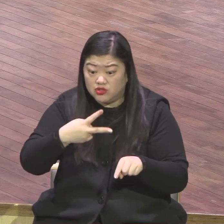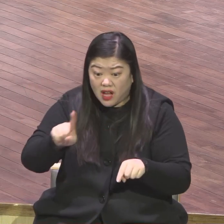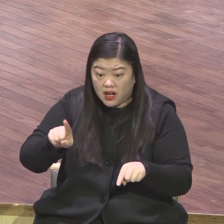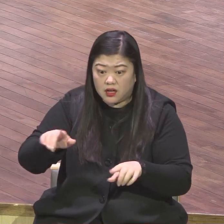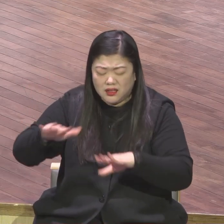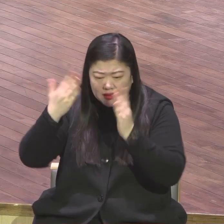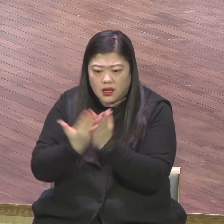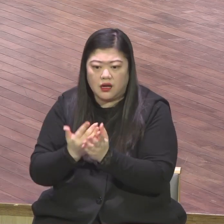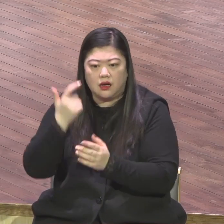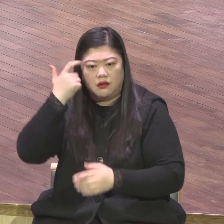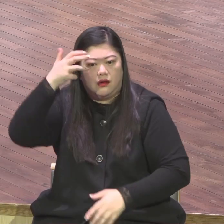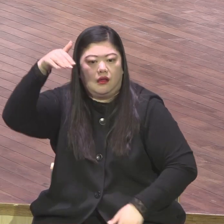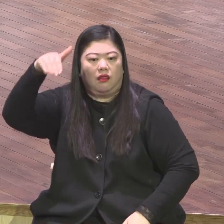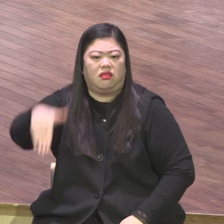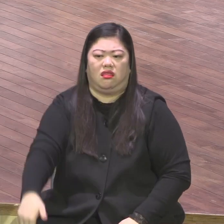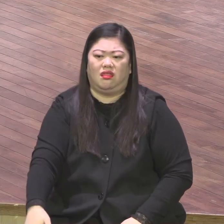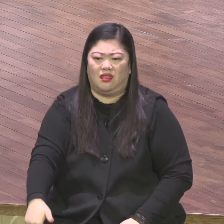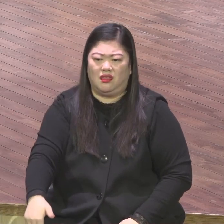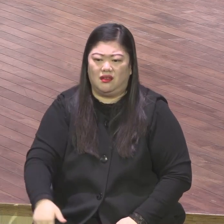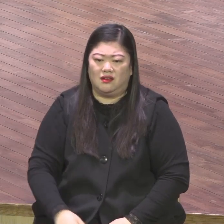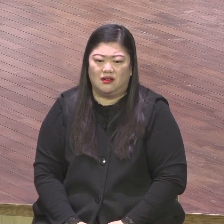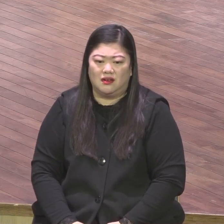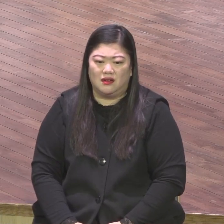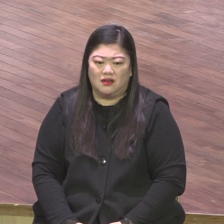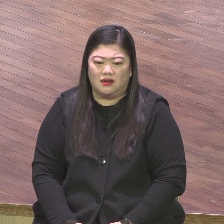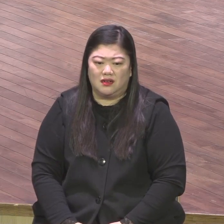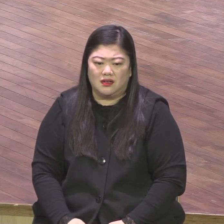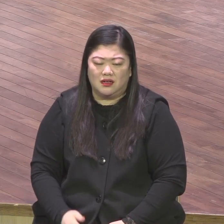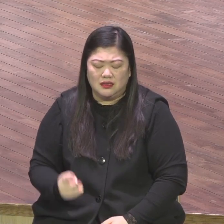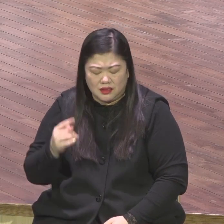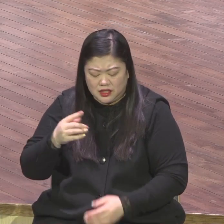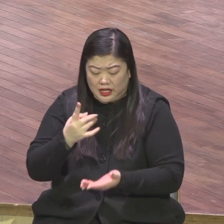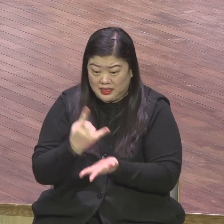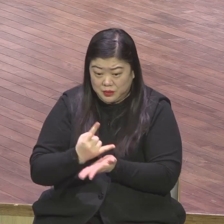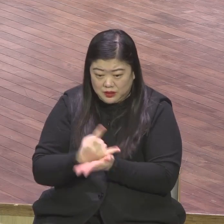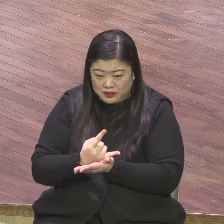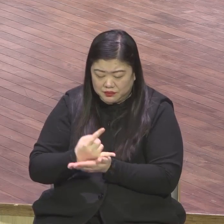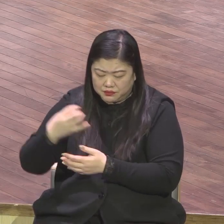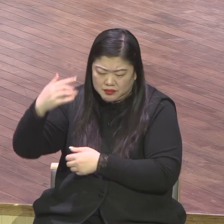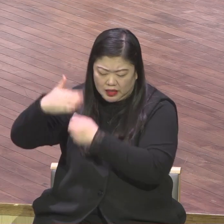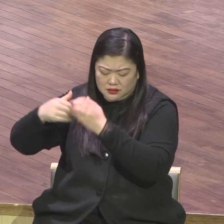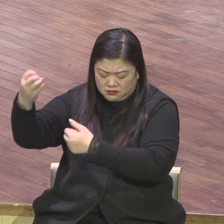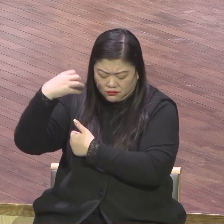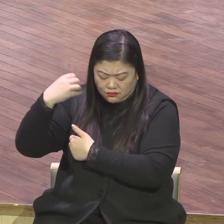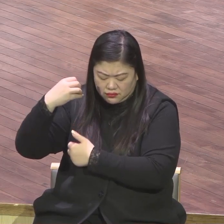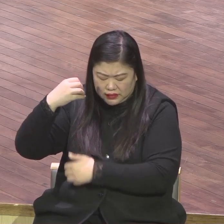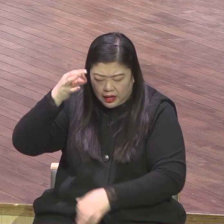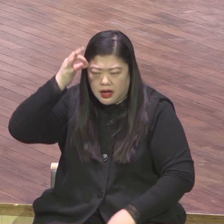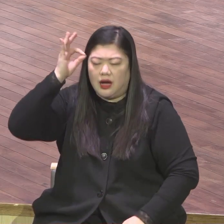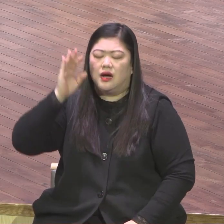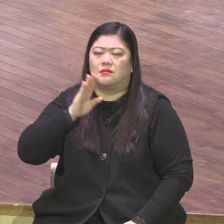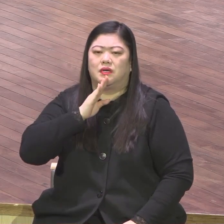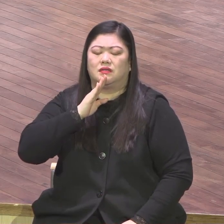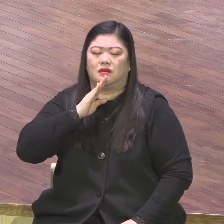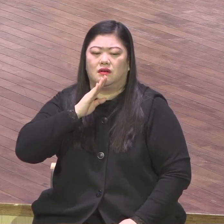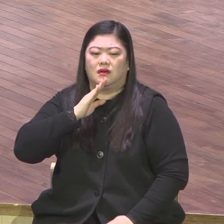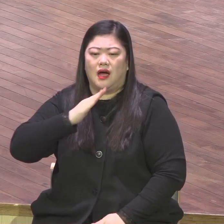여호와 하나님의 음성을 듣는 것이 중요하다는 사실을 강조합니다 하나님의 음성을 들어라 아모스 3장부터